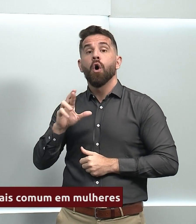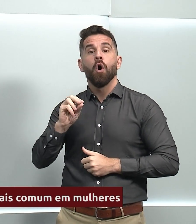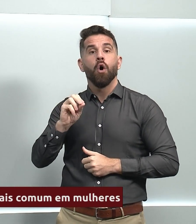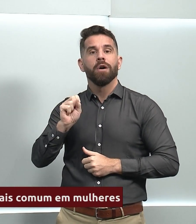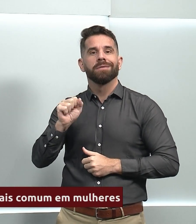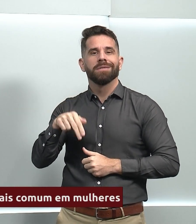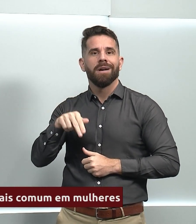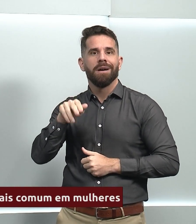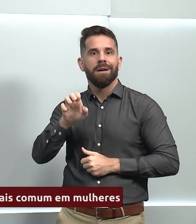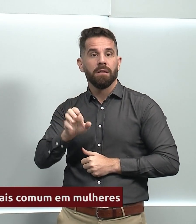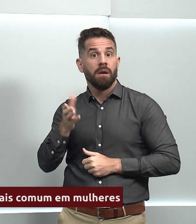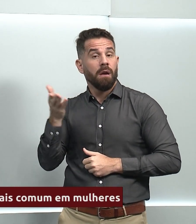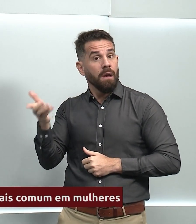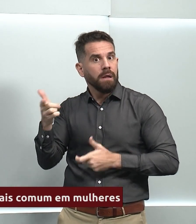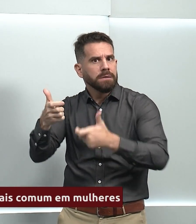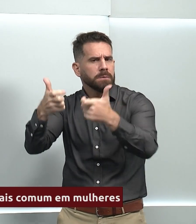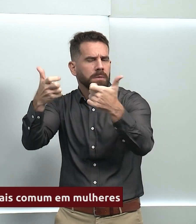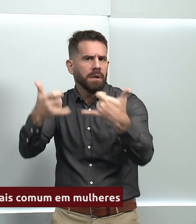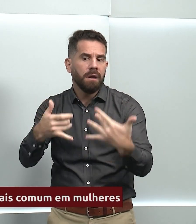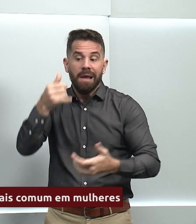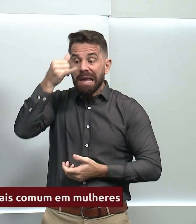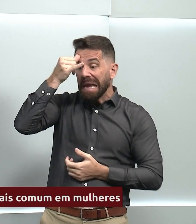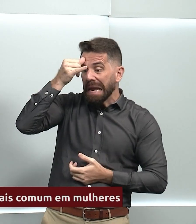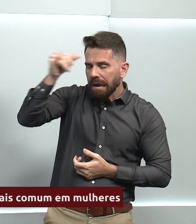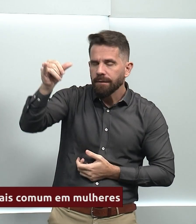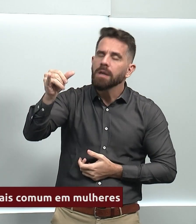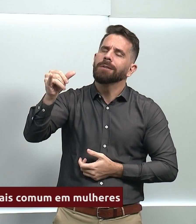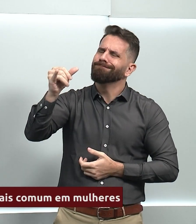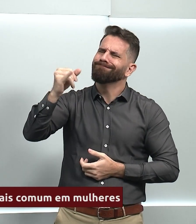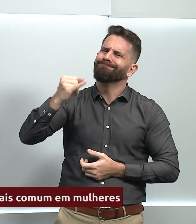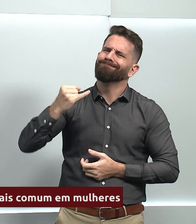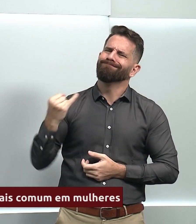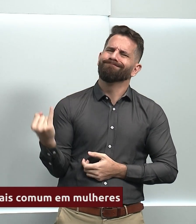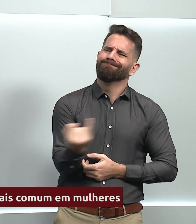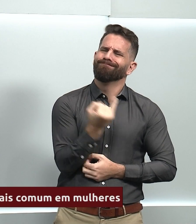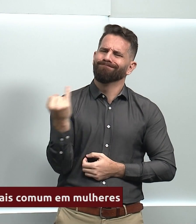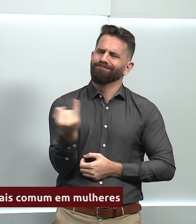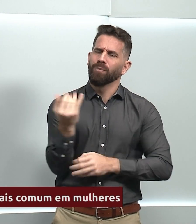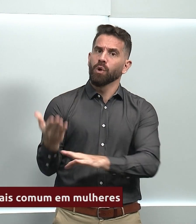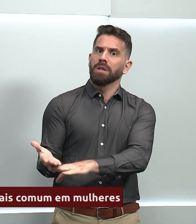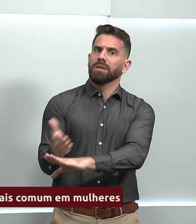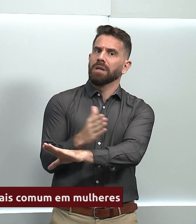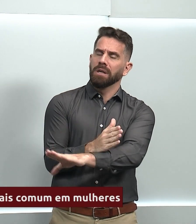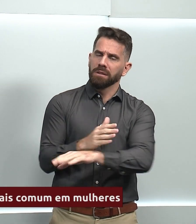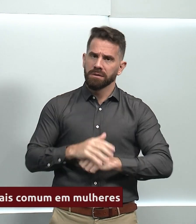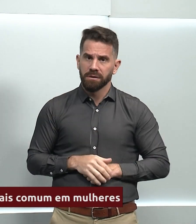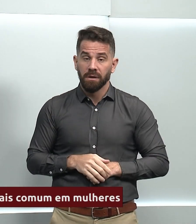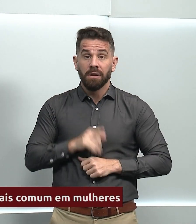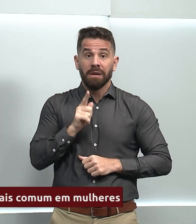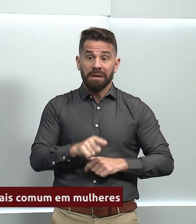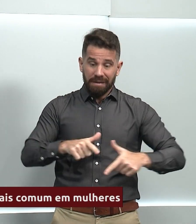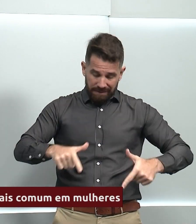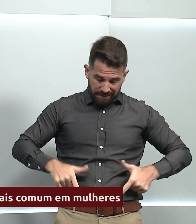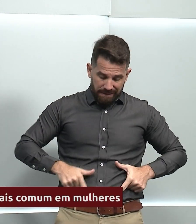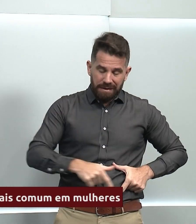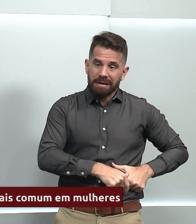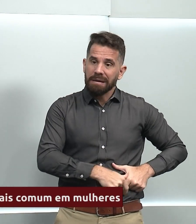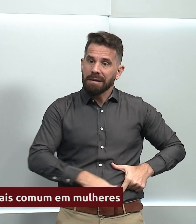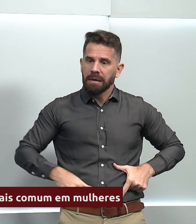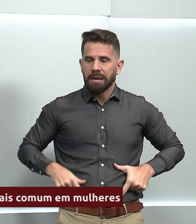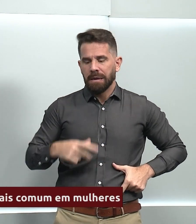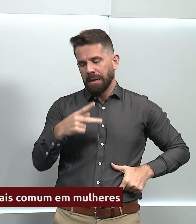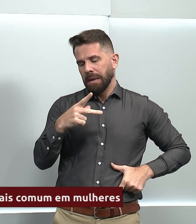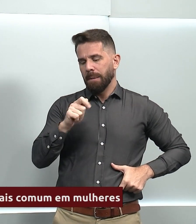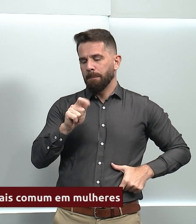prevenção, nesse caso, é a palavra-chave. O câncer de colo de útero é causado pelo papiloma vírus humano,